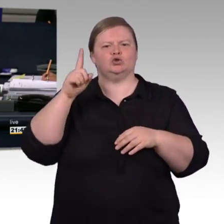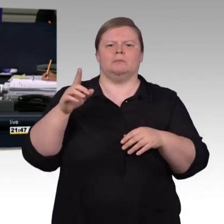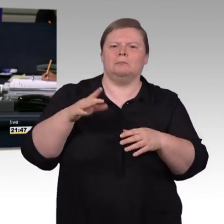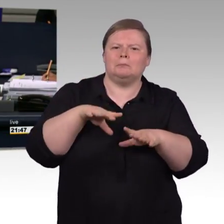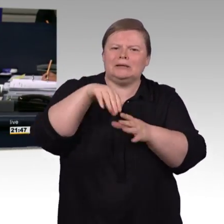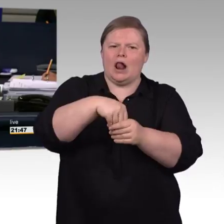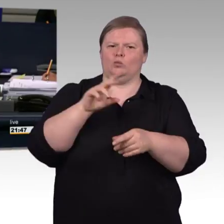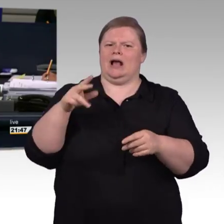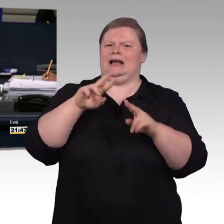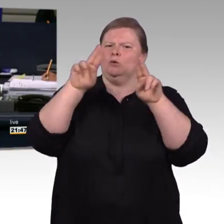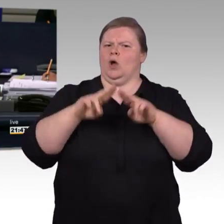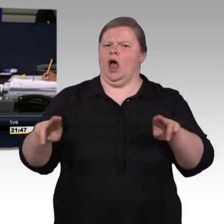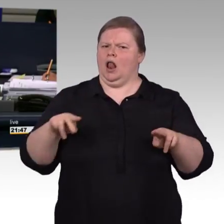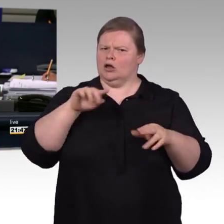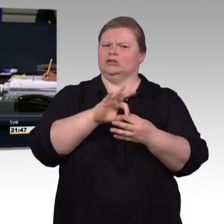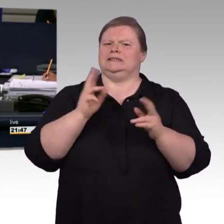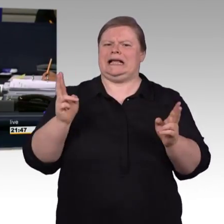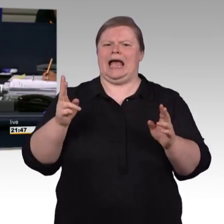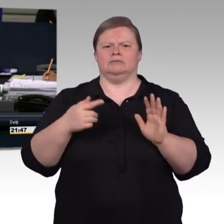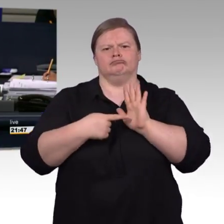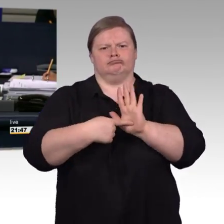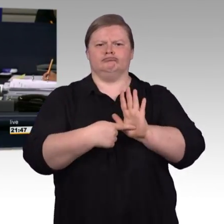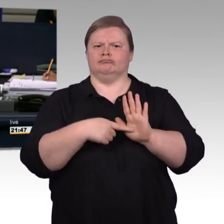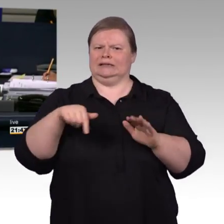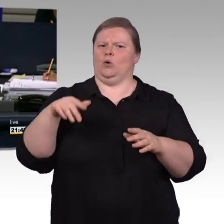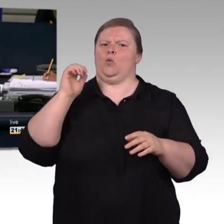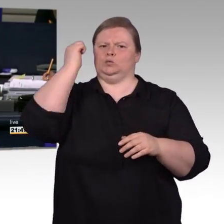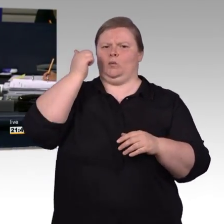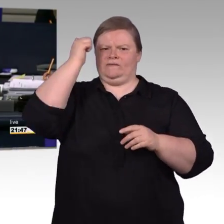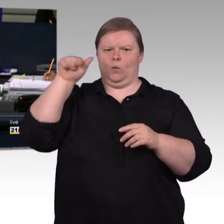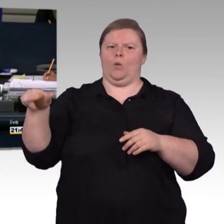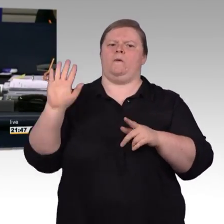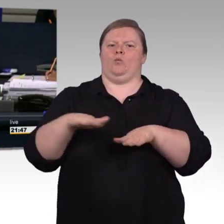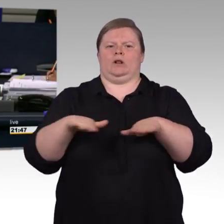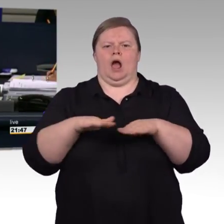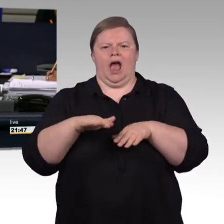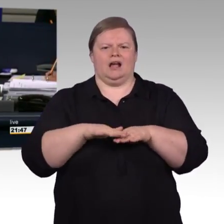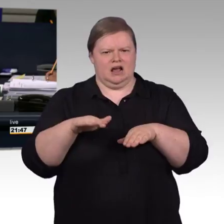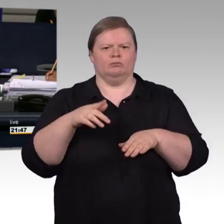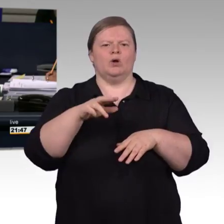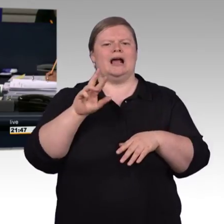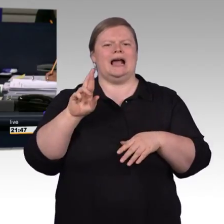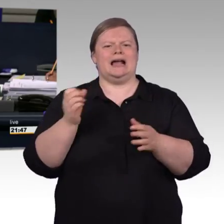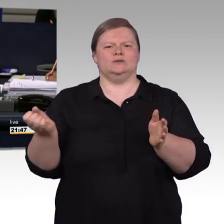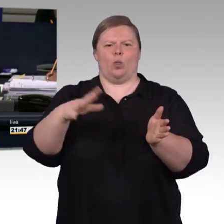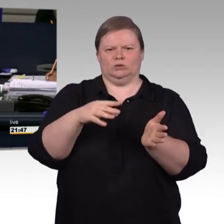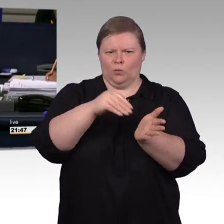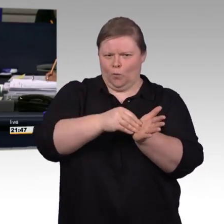648. Mit Ja haben 508 Kolleginnen und Kollegen gestimmt. Mit Nein haben 136